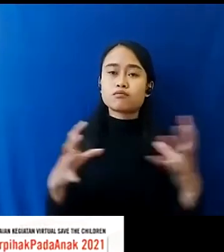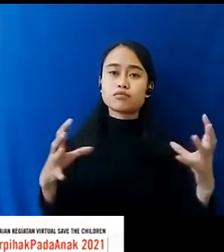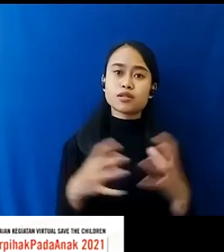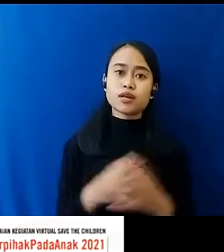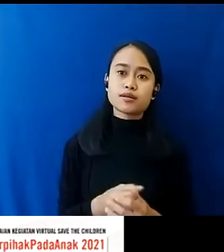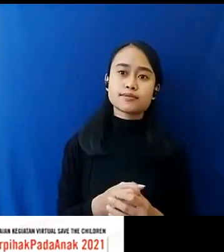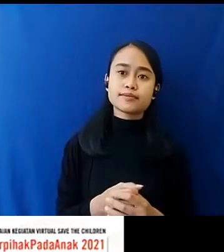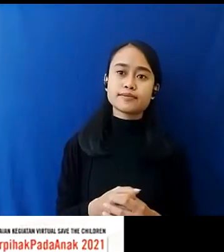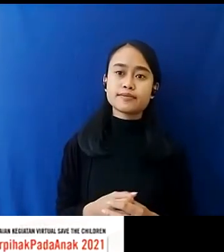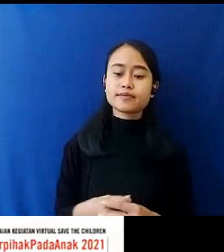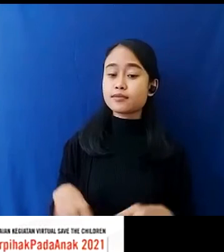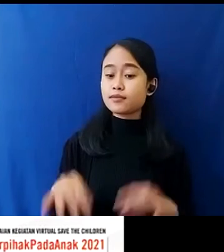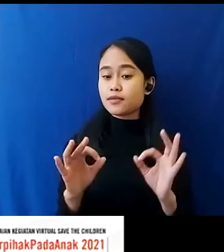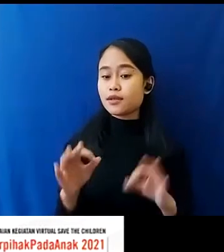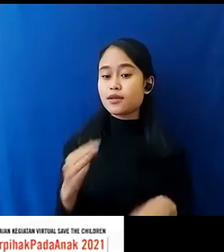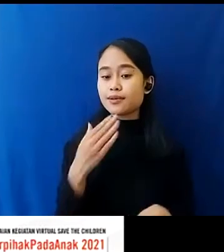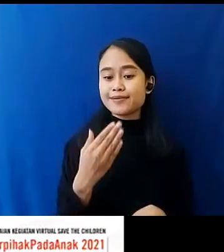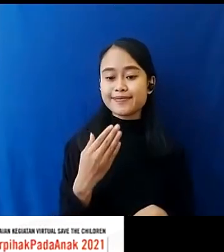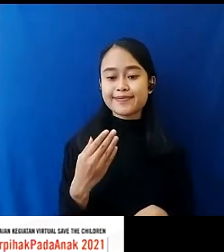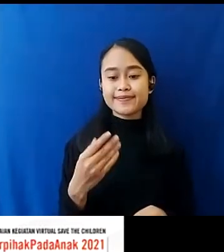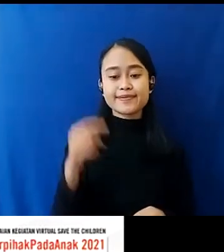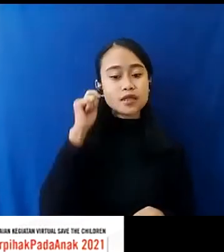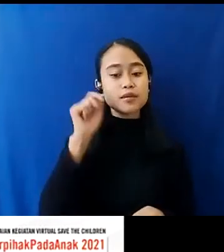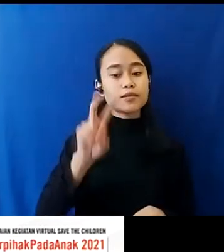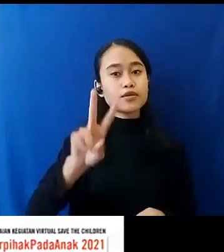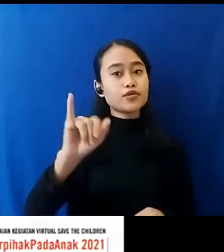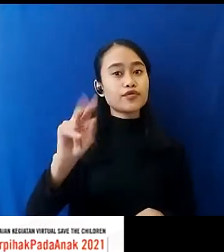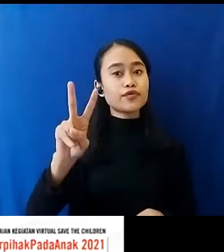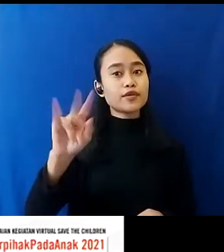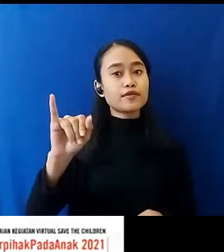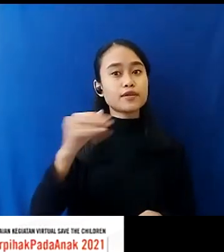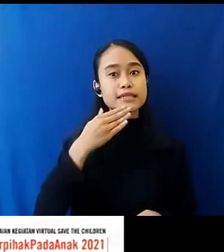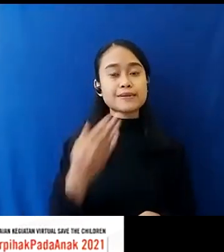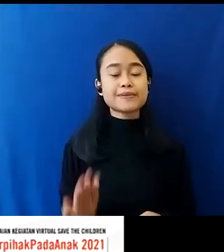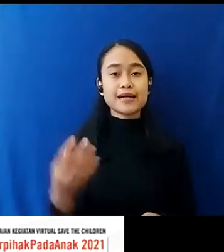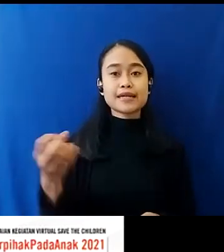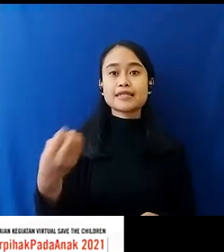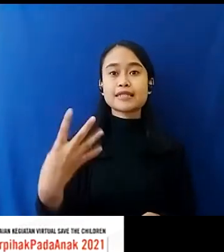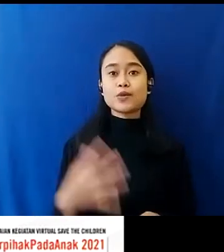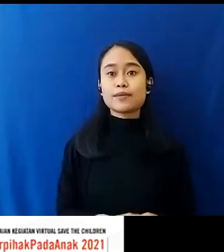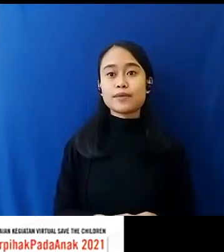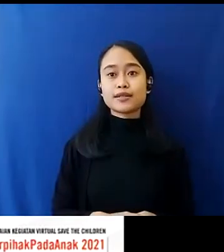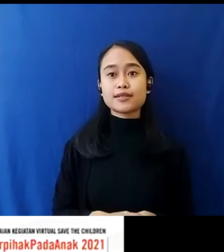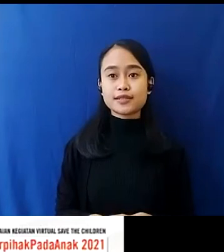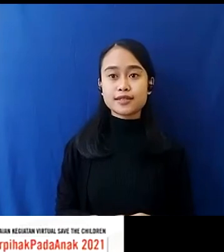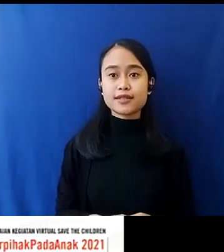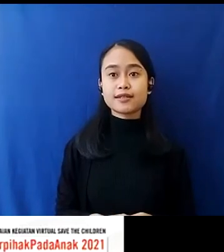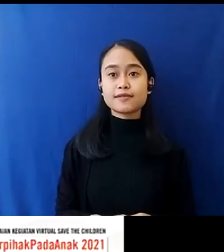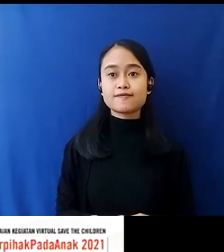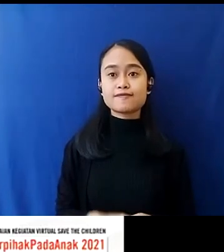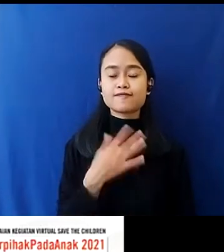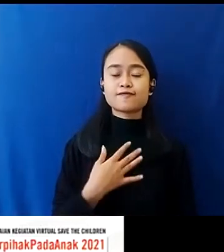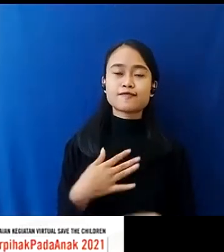Baik Ibu Fifi Terima Kasih Atas Jawabannya Dari Pertanyaan Pertanyaan Yang Sudah Masuk Sayangnya Memang